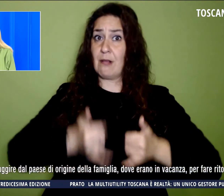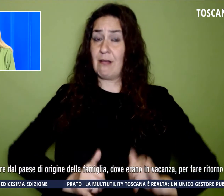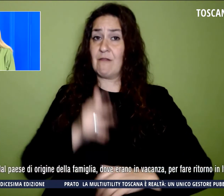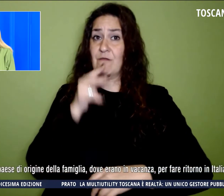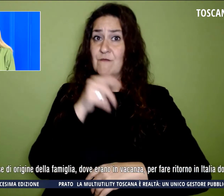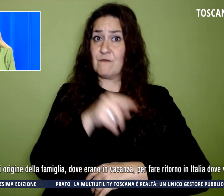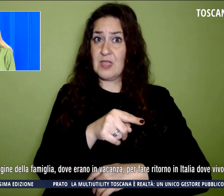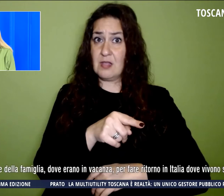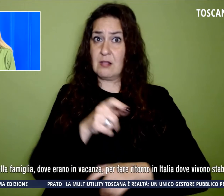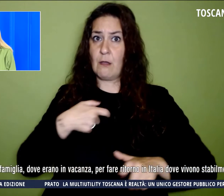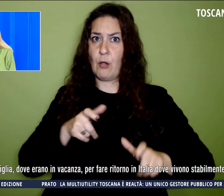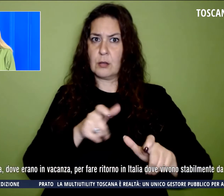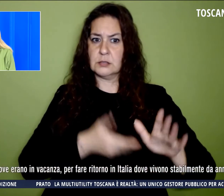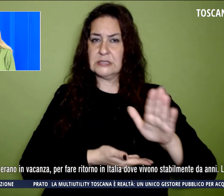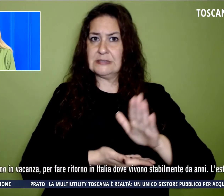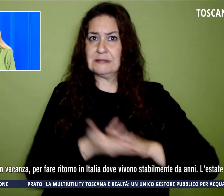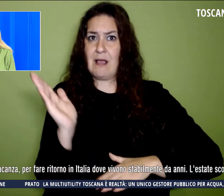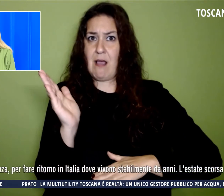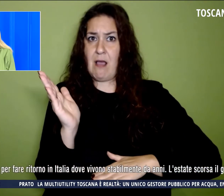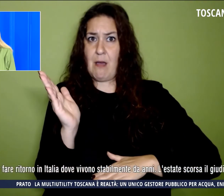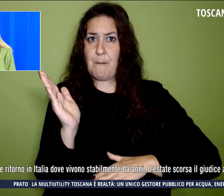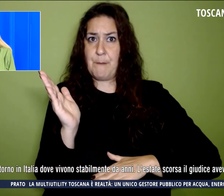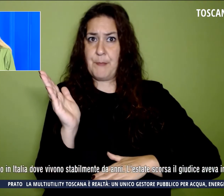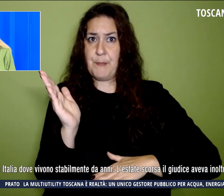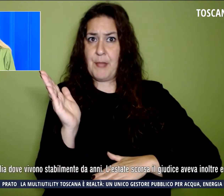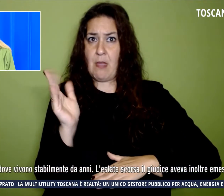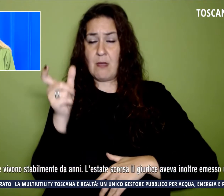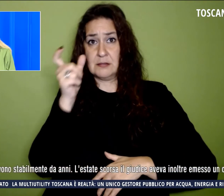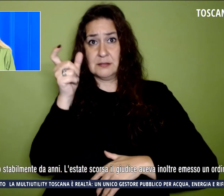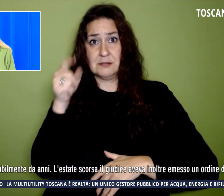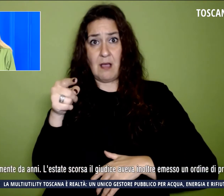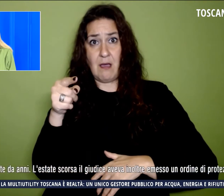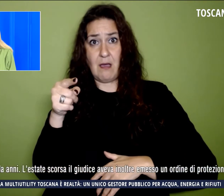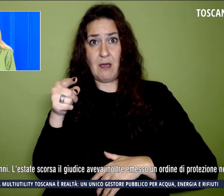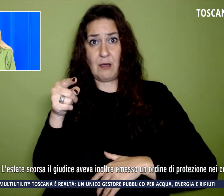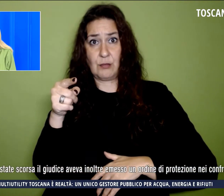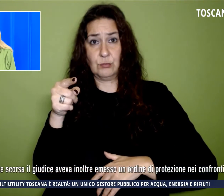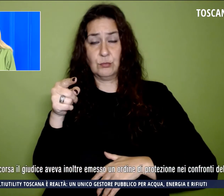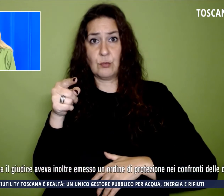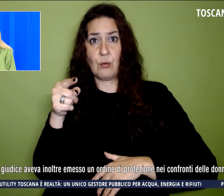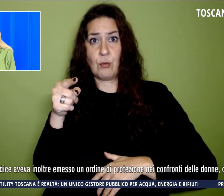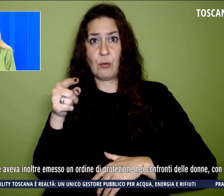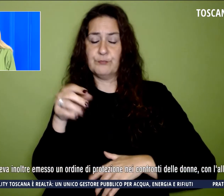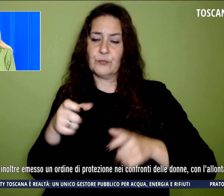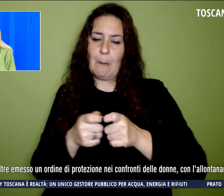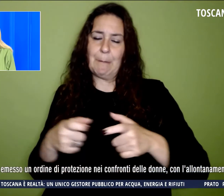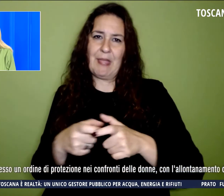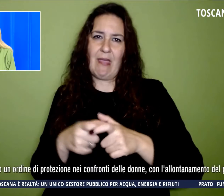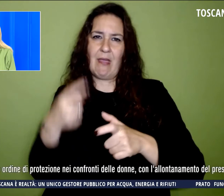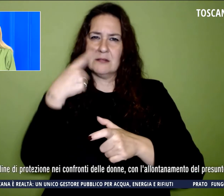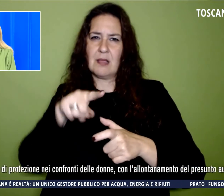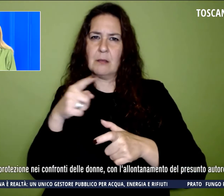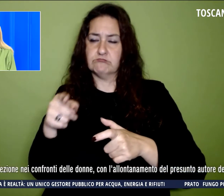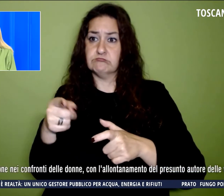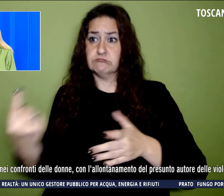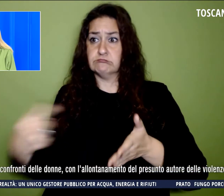fuggire dal paese di origine della famiglia, dove erano in vacanza, per fare ritorno in Italia, dove vivono